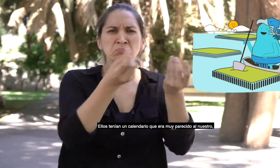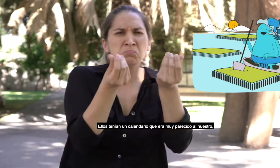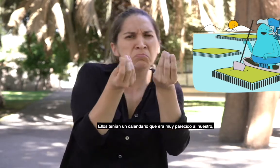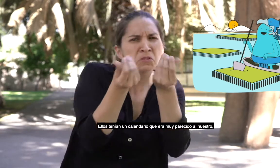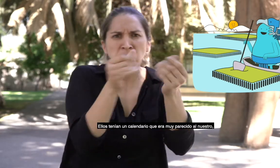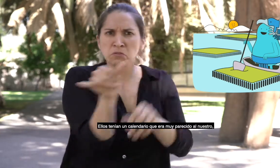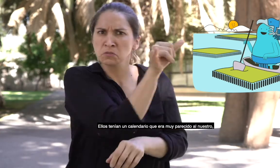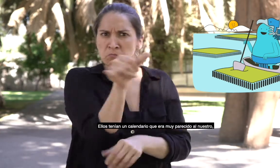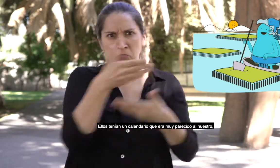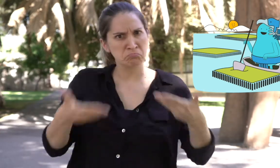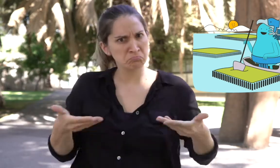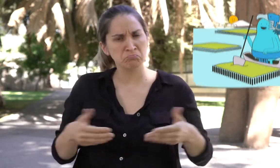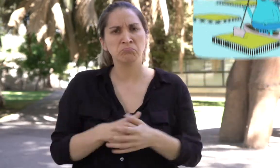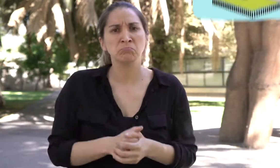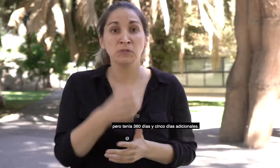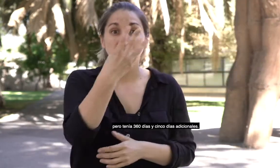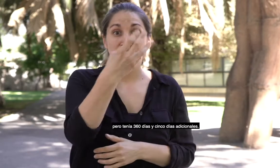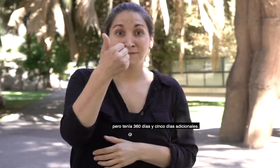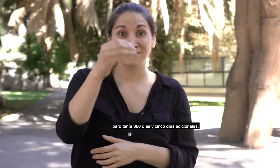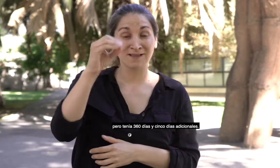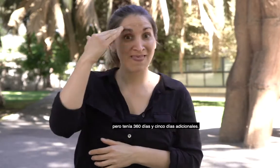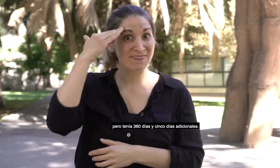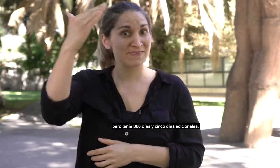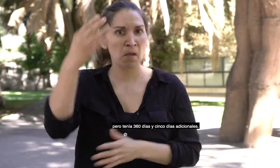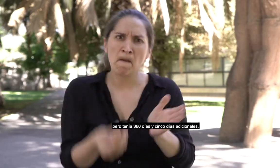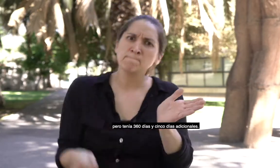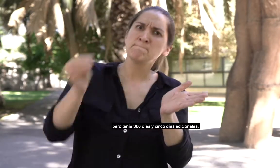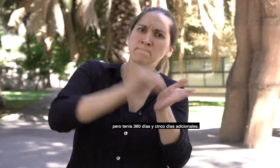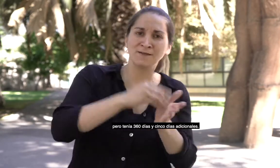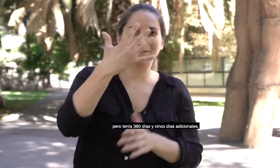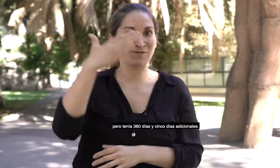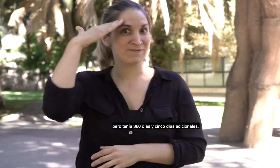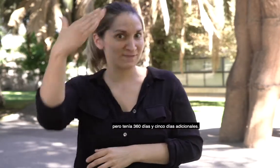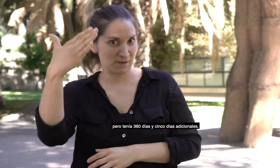nuestro. Pero tenía 360 días y 5 días adicionales.